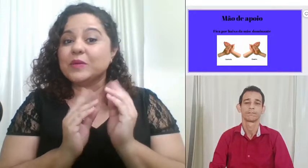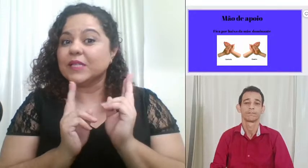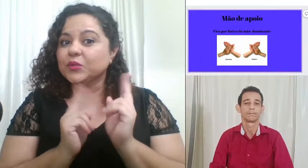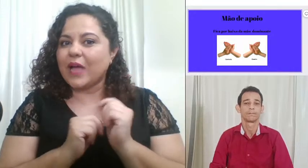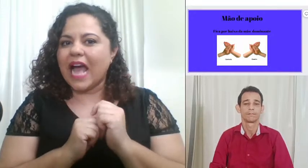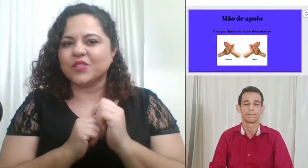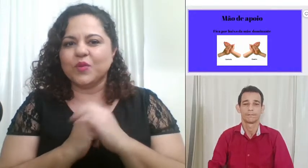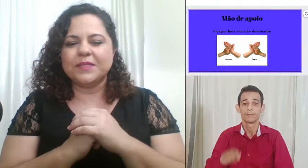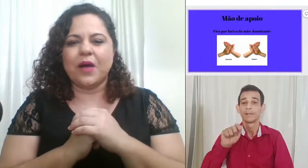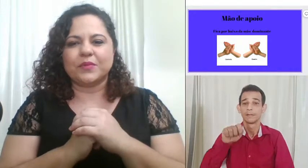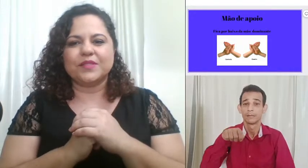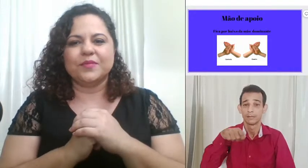usando as duas mãos